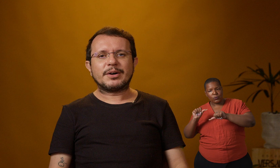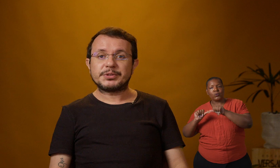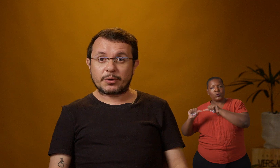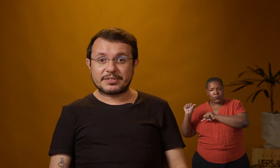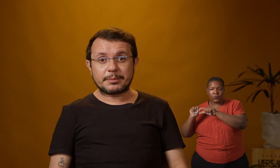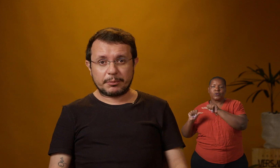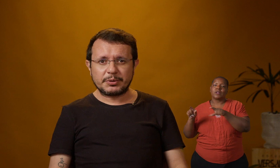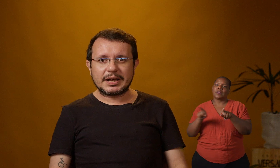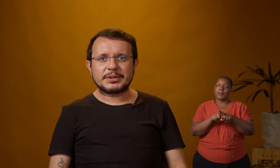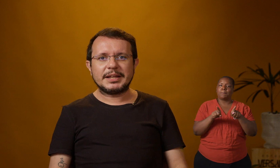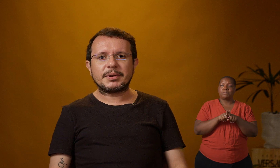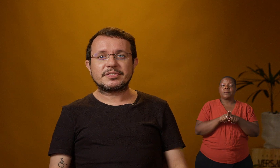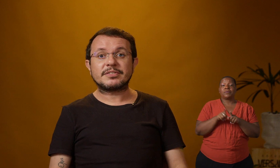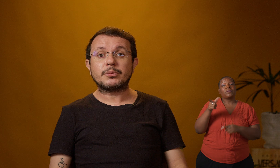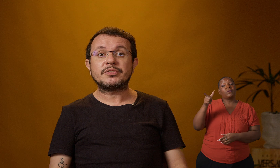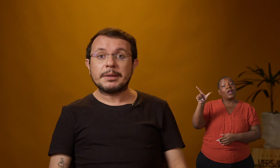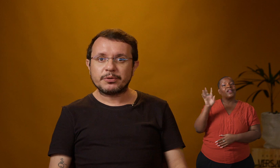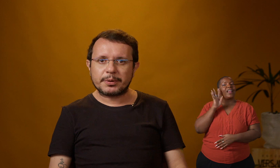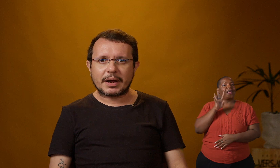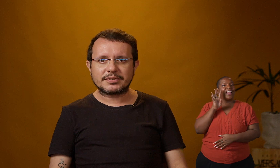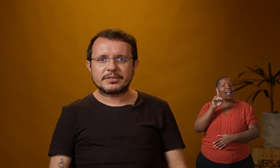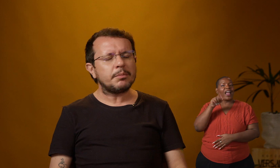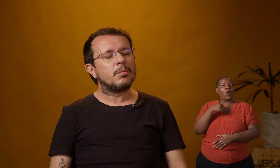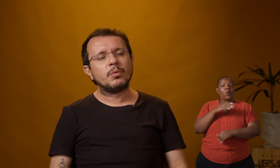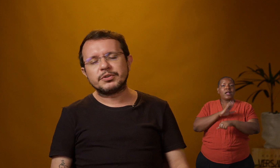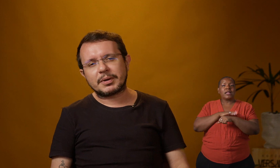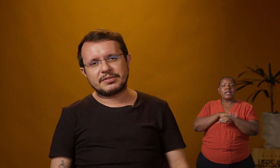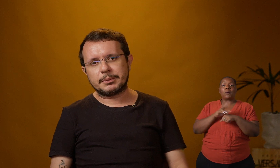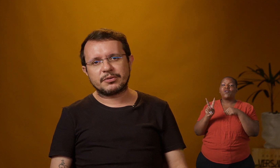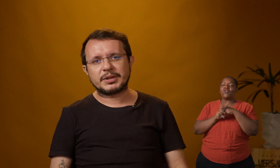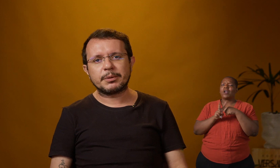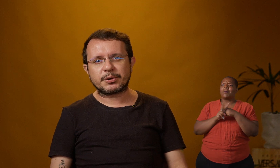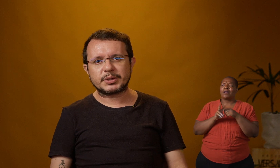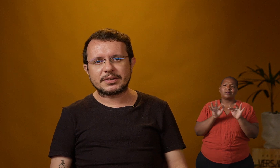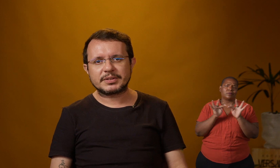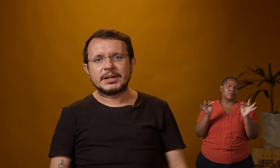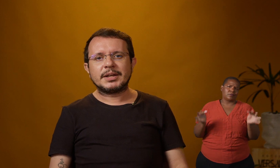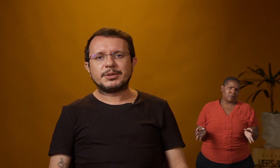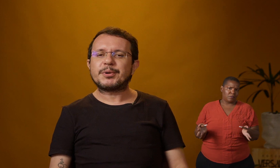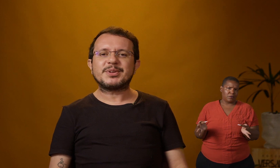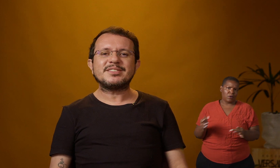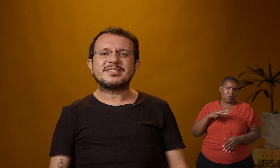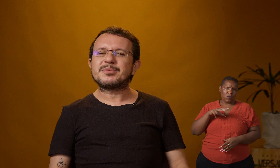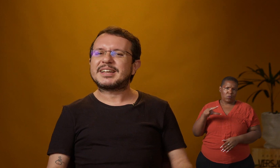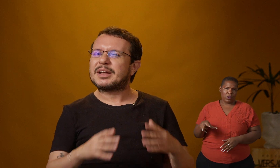Outra coisa também muito legal na Libras são os tempos verbais. São muito mais simples do que no português. No português, nós temos aquela